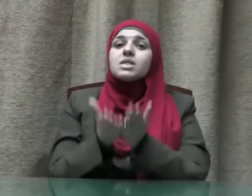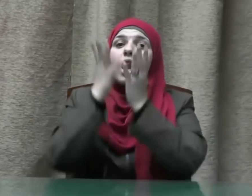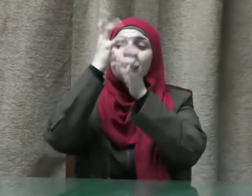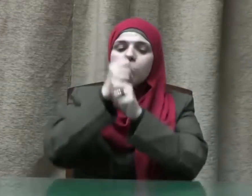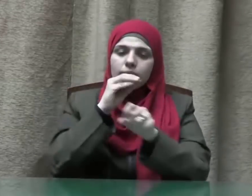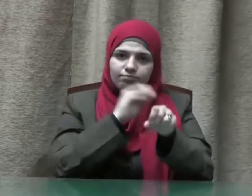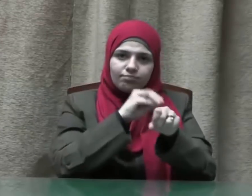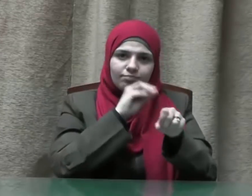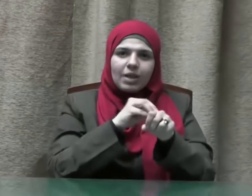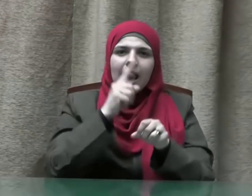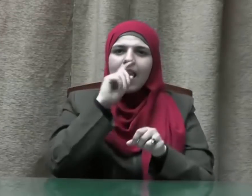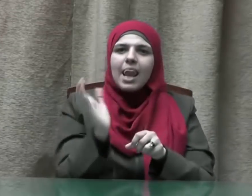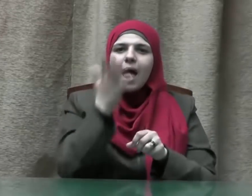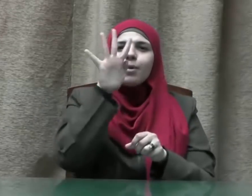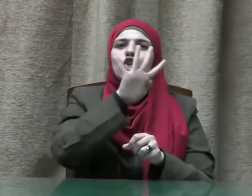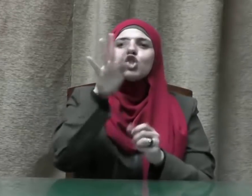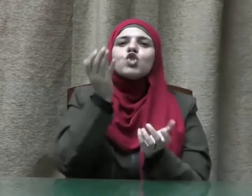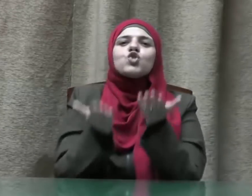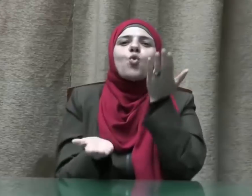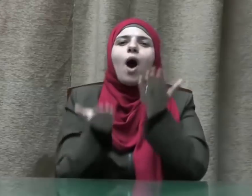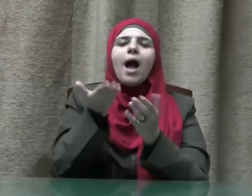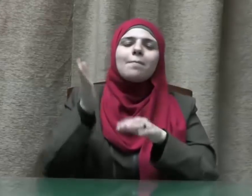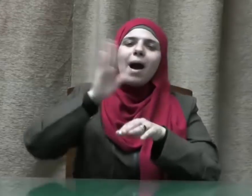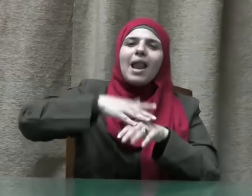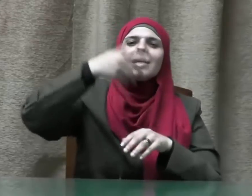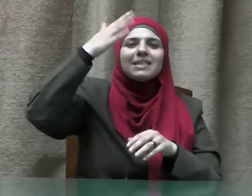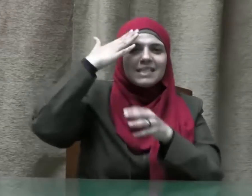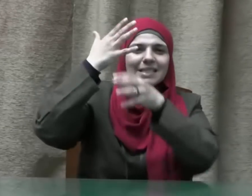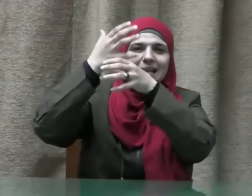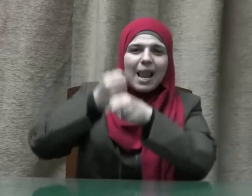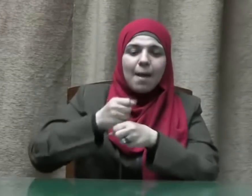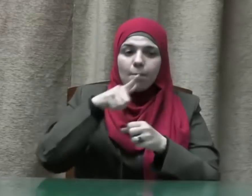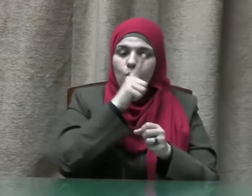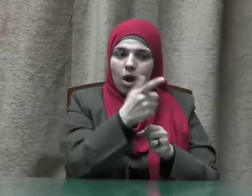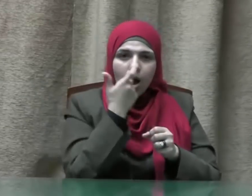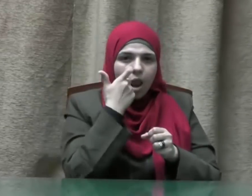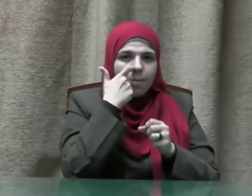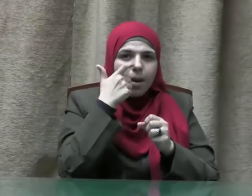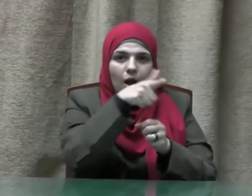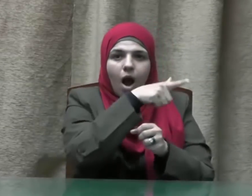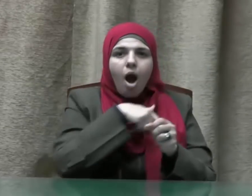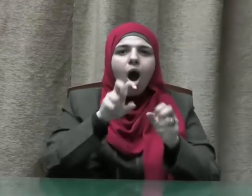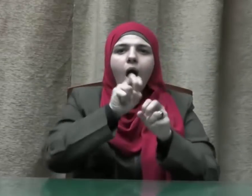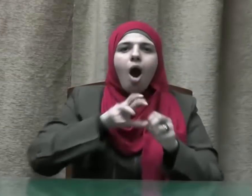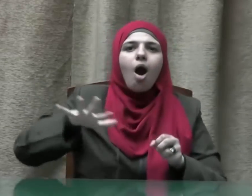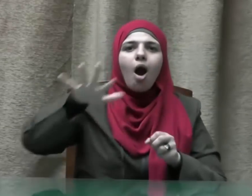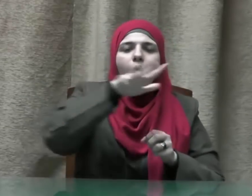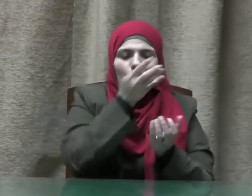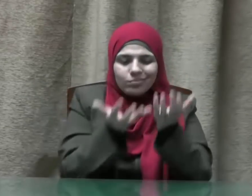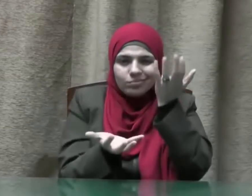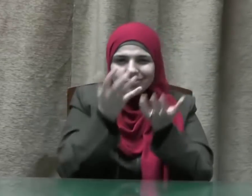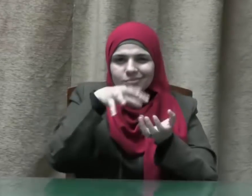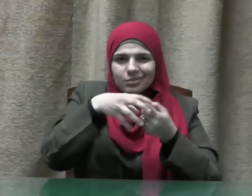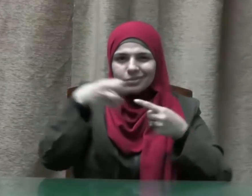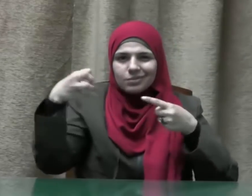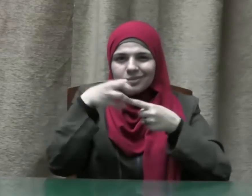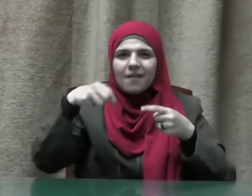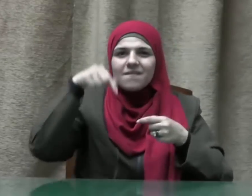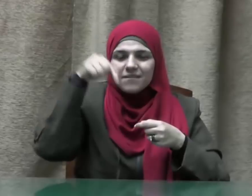عليه السلام قومه من بخص الناس أشيئهم والتطفيف في المكيال والميزان